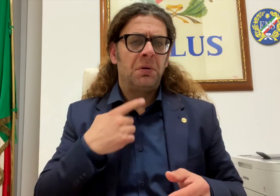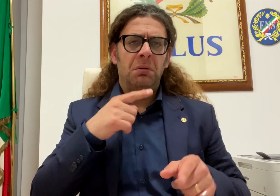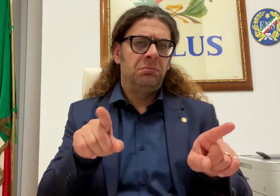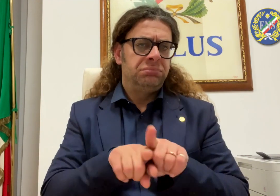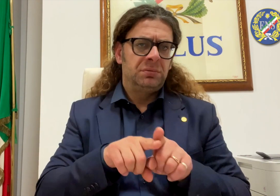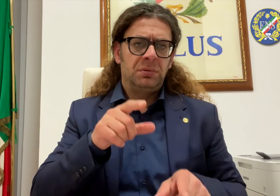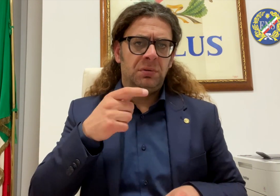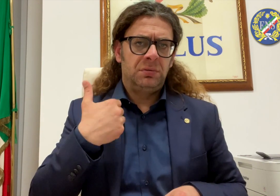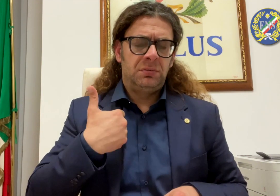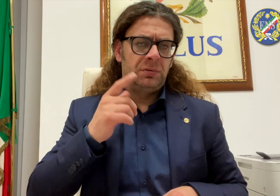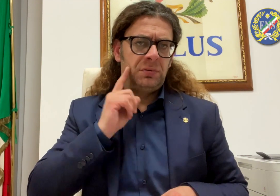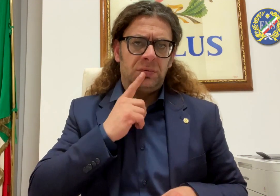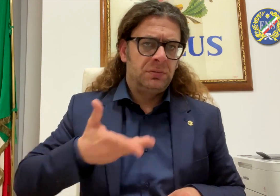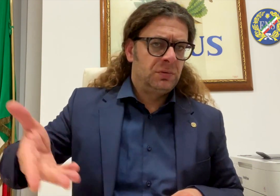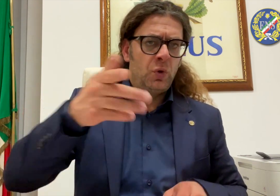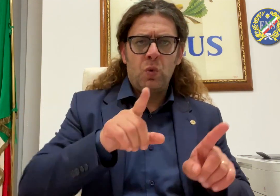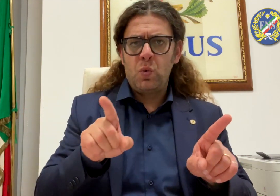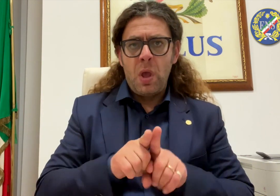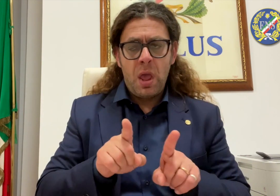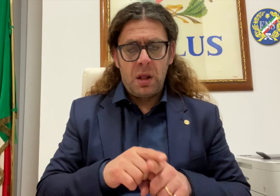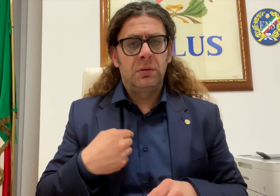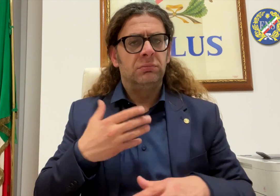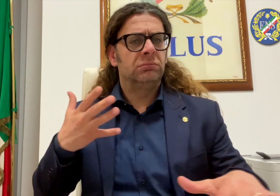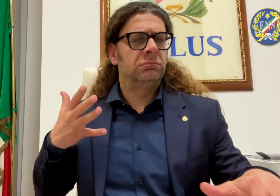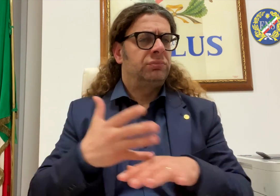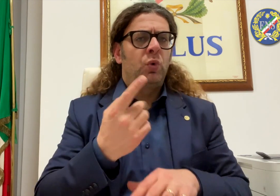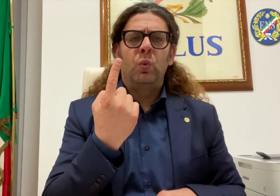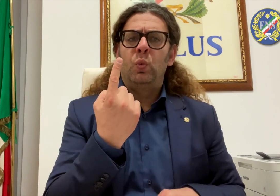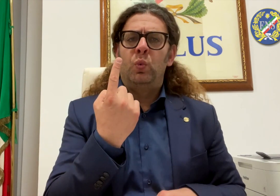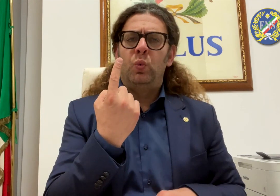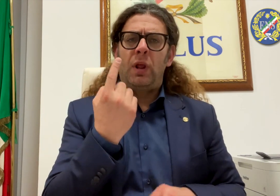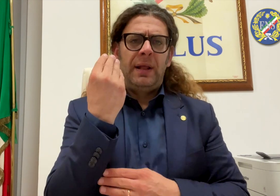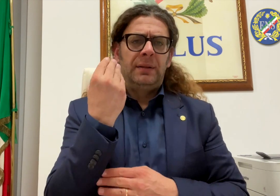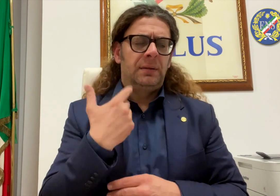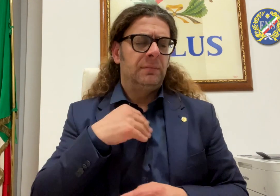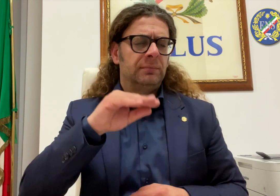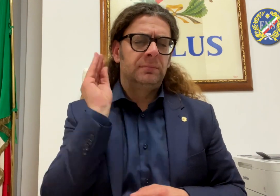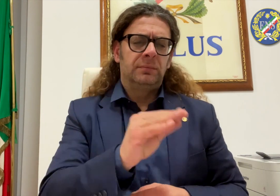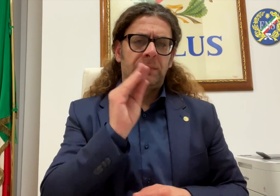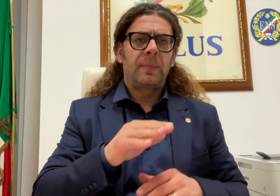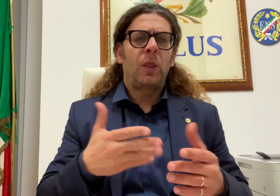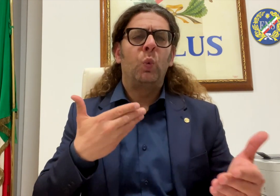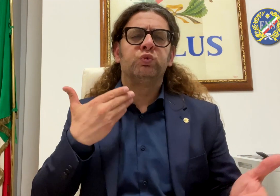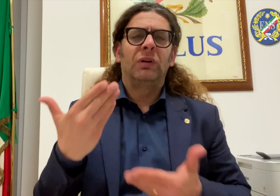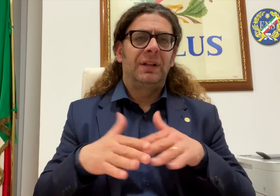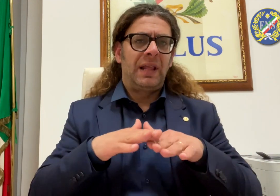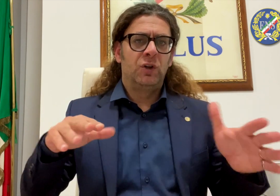insegnanti di sostegno che troppo spesso mostrano di non avere una formazione, un approccio e metodi adeguati per